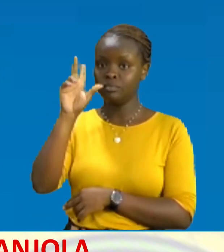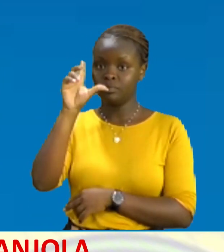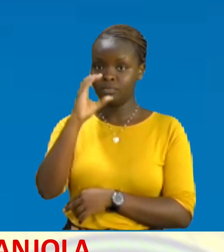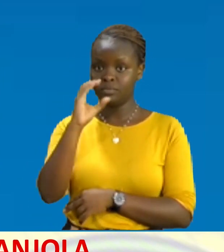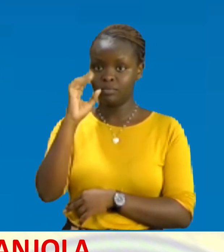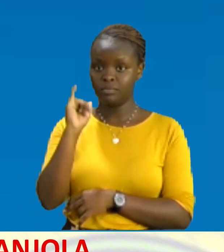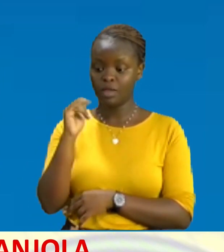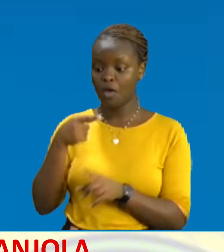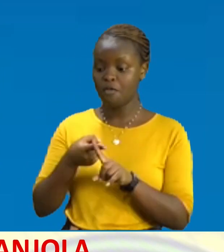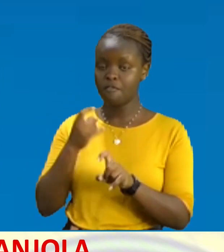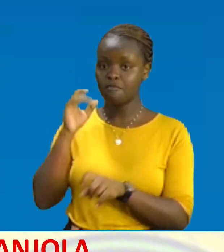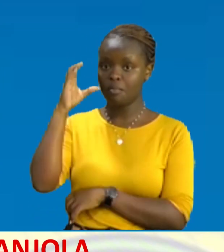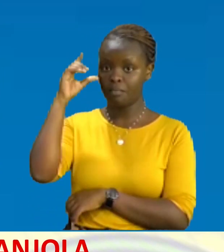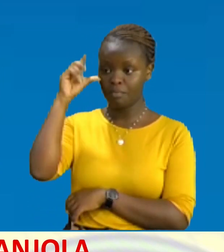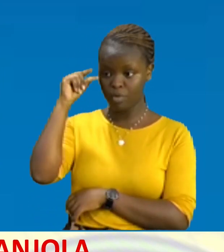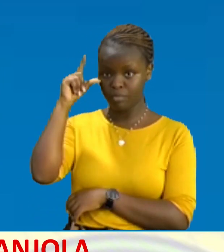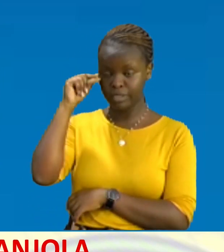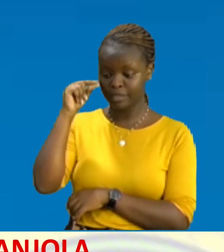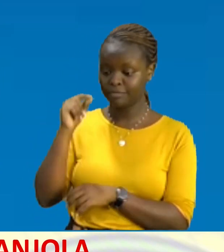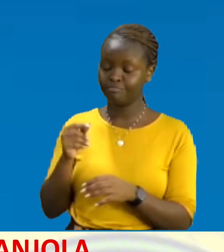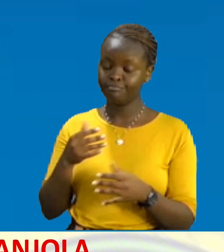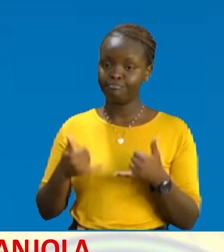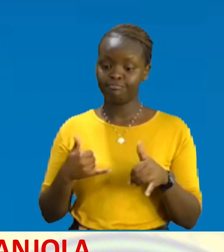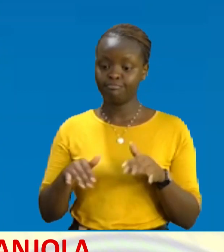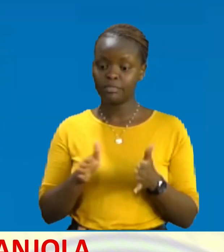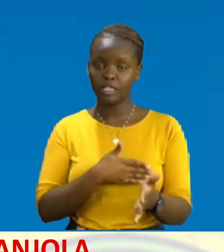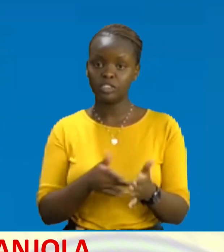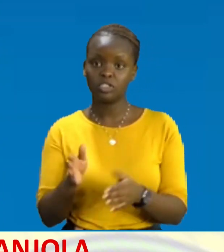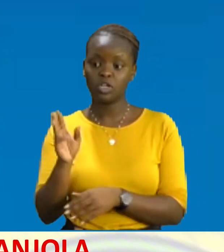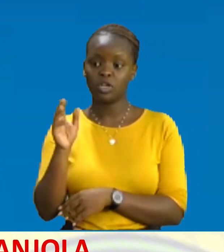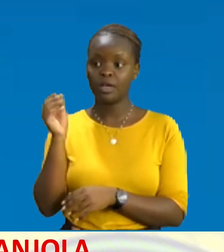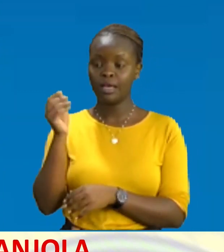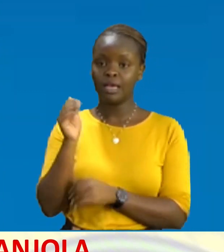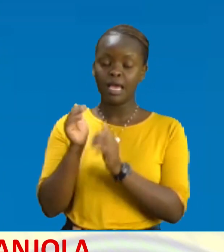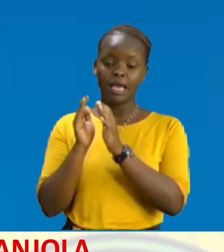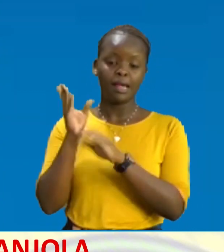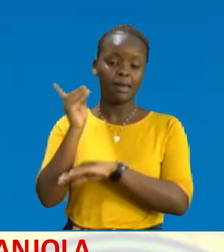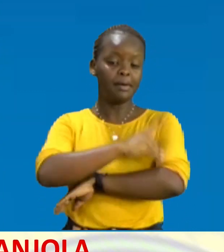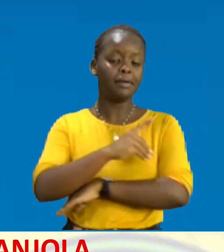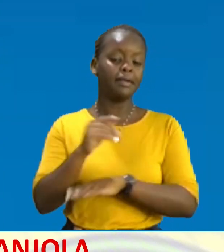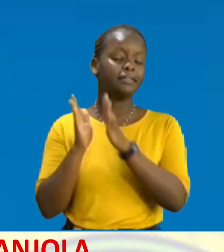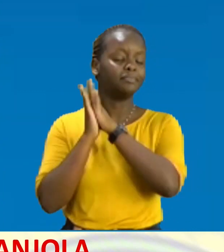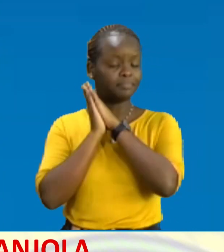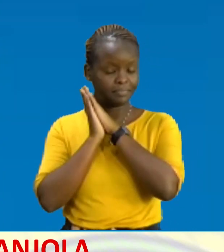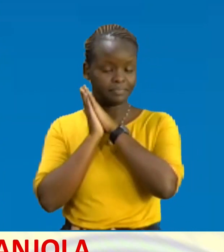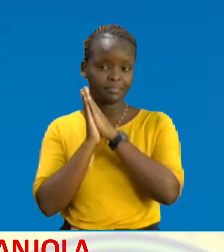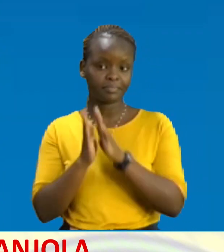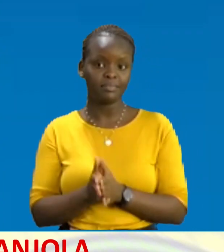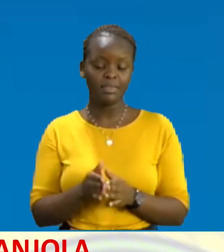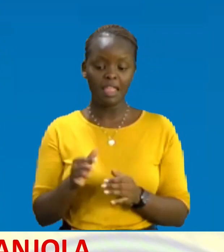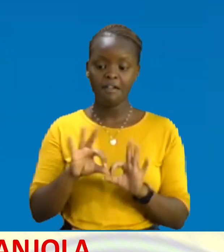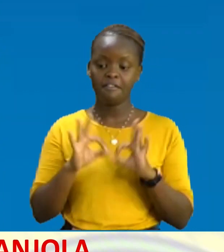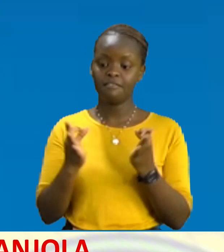Play For Me Siku Ni Takapolala By Boni Boni Mishira Aki Yende My Family Kwa